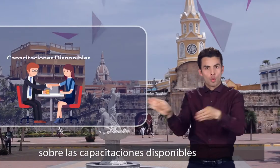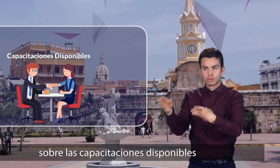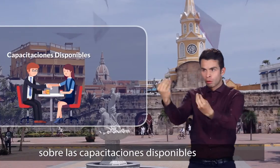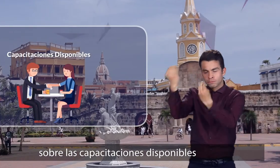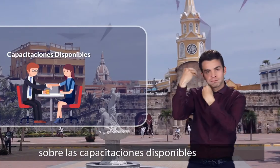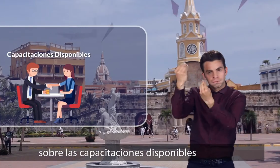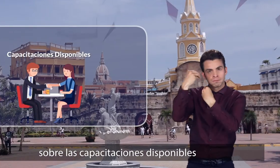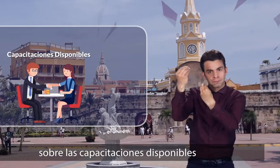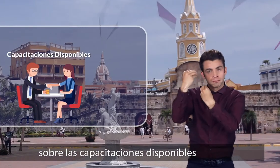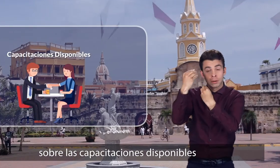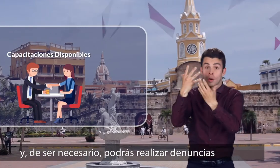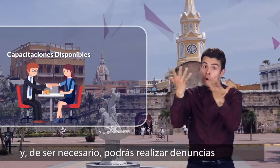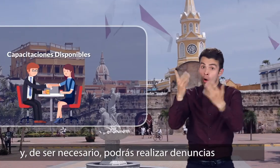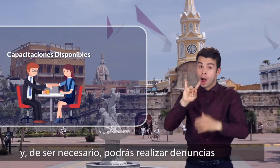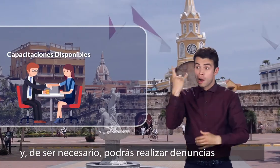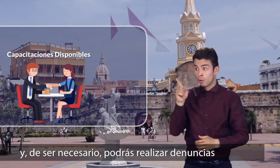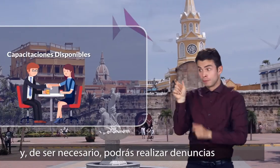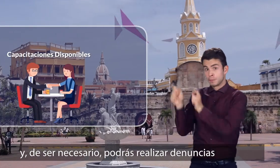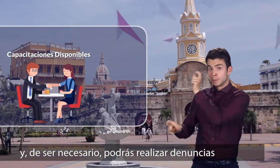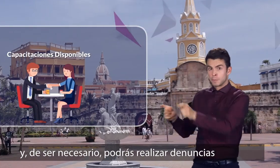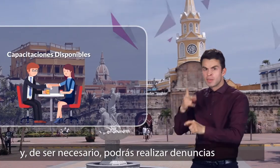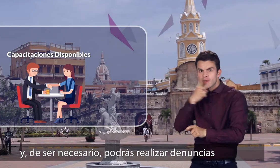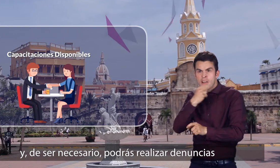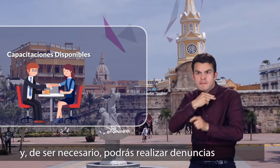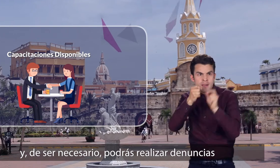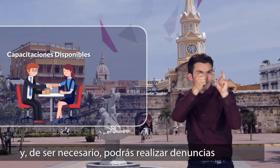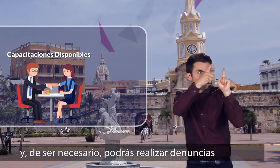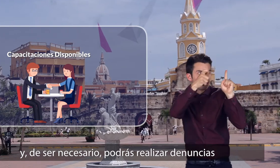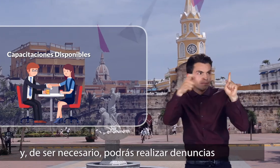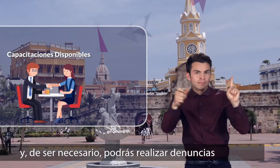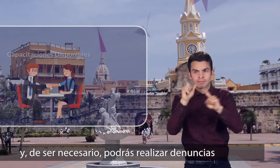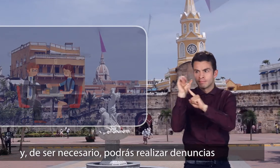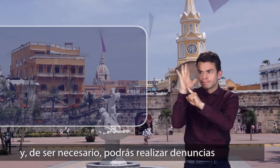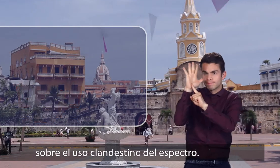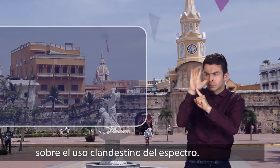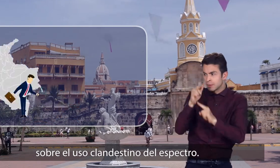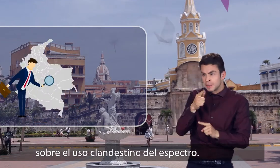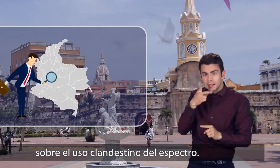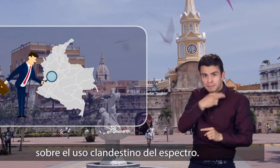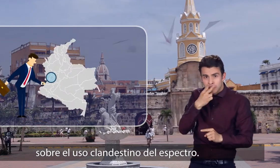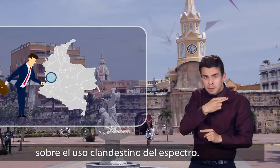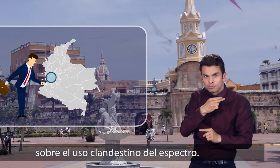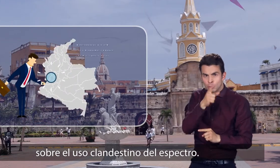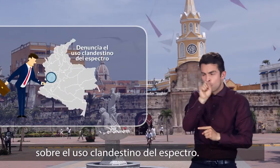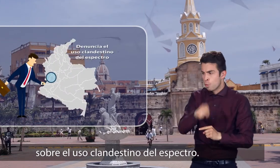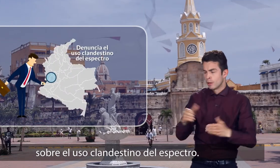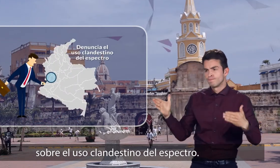disponibles y, de ser necesario, podrás realizar denuncias sobre el uso clandestino del espectro.